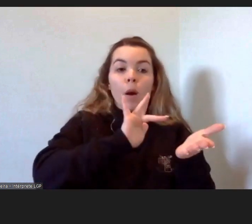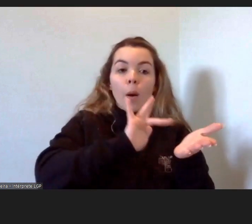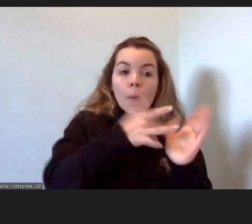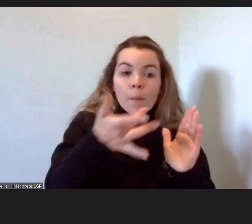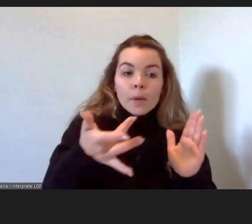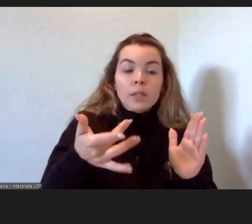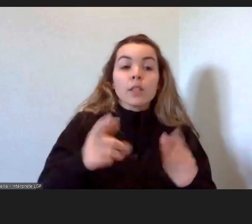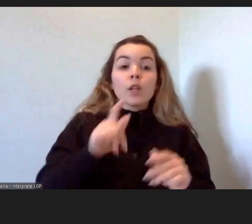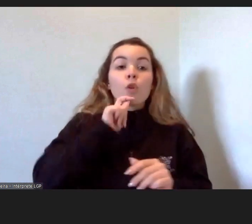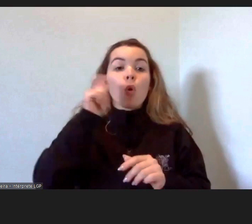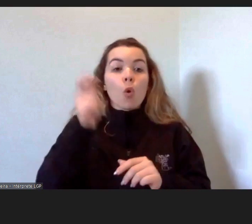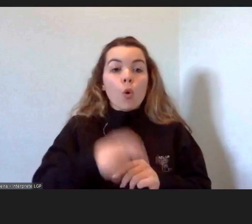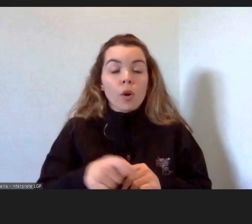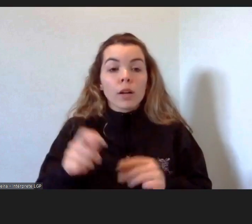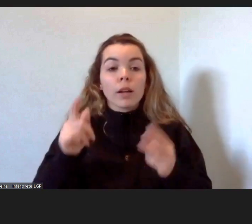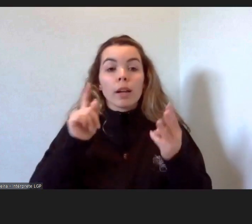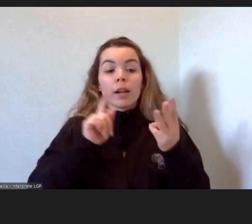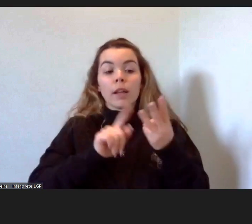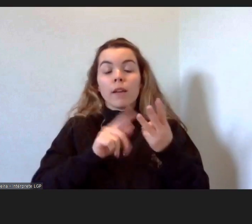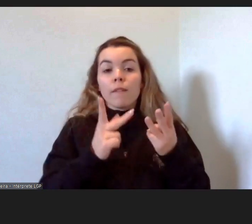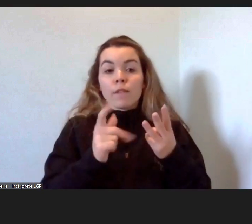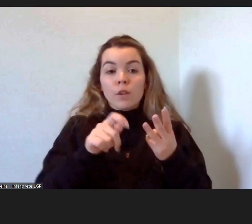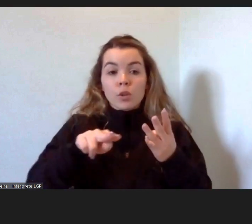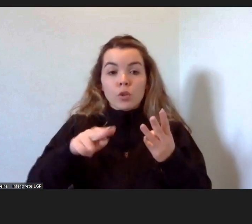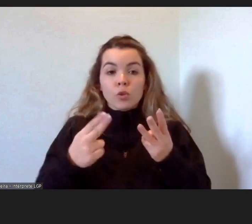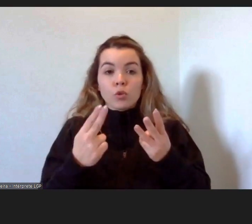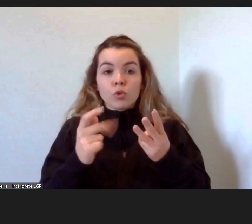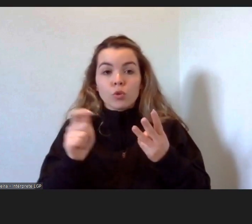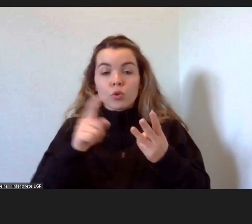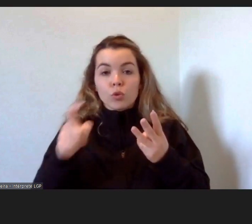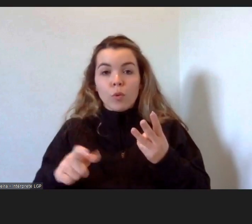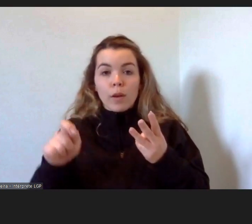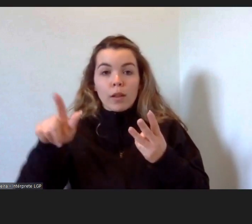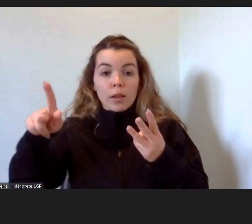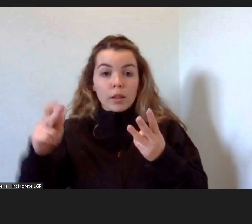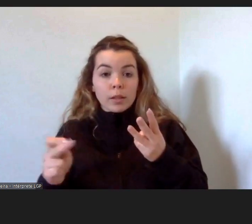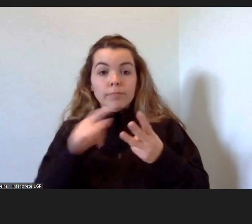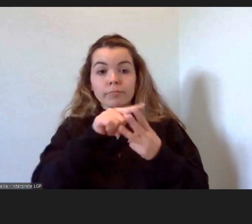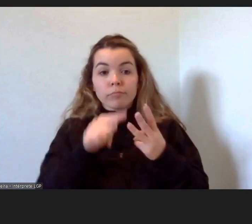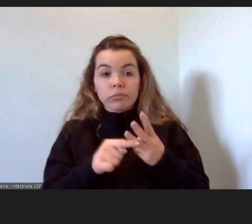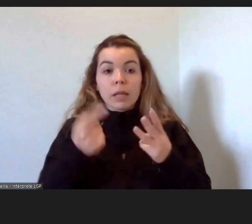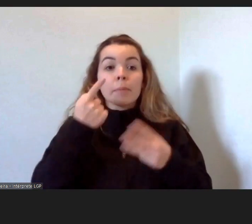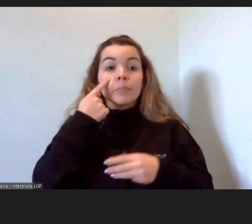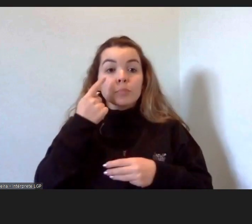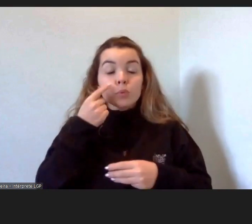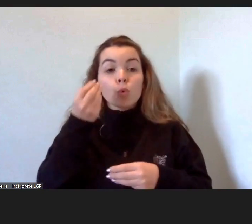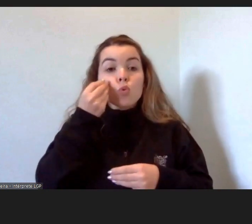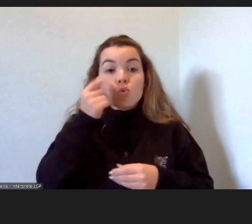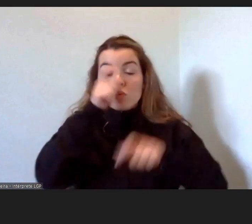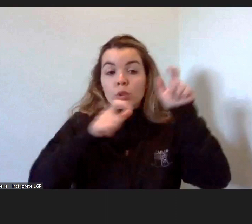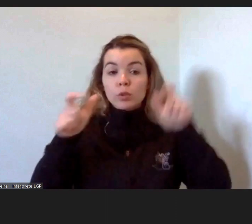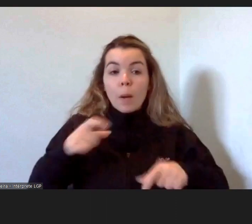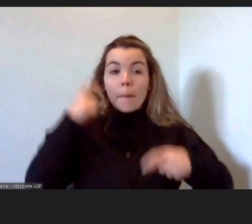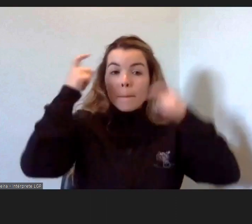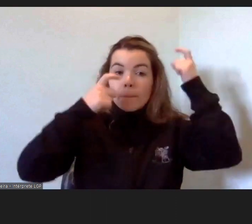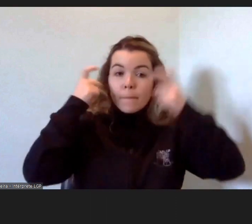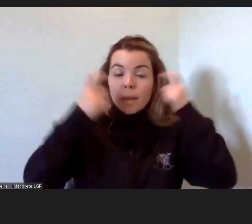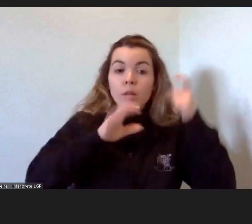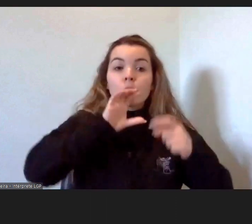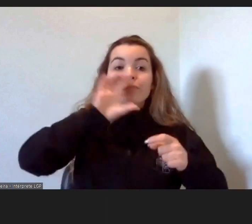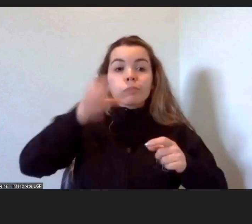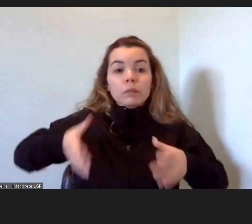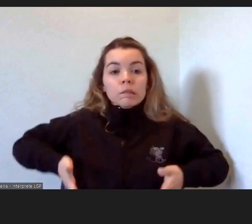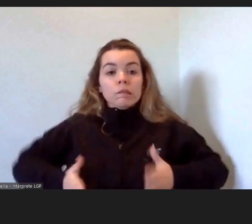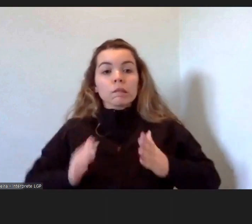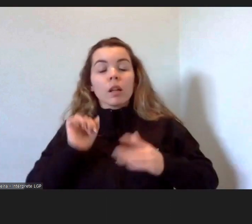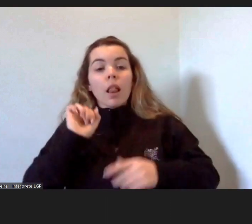Ucrânia, em que tentamos perceber o que as pessoas pensam desde o país de origem e como